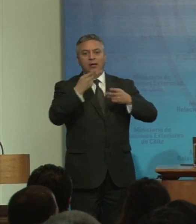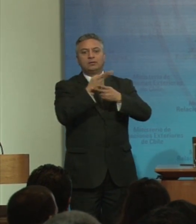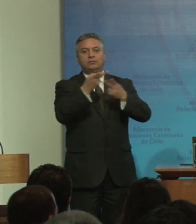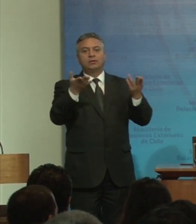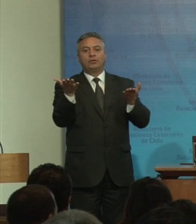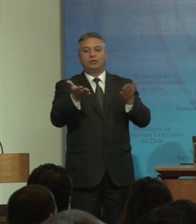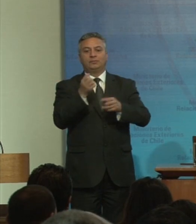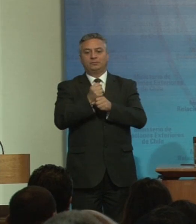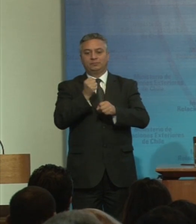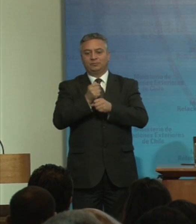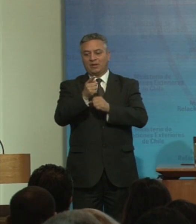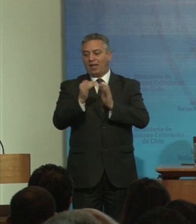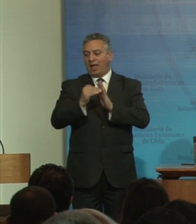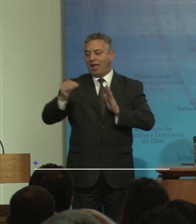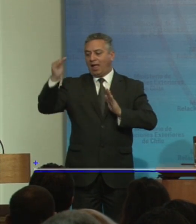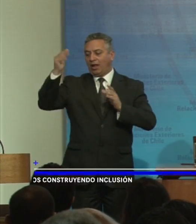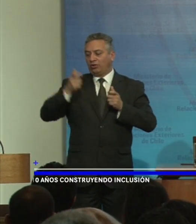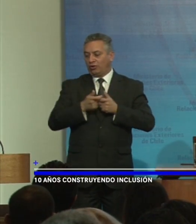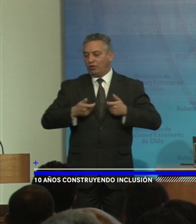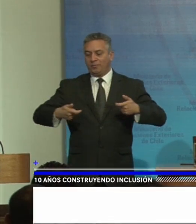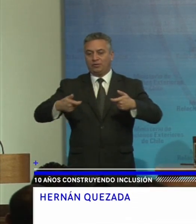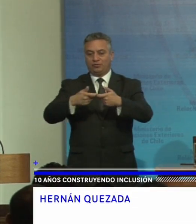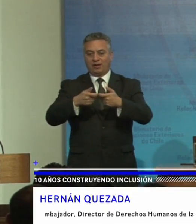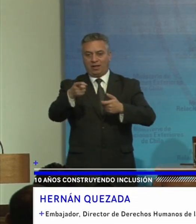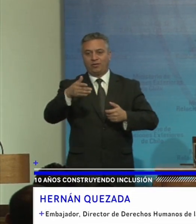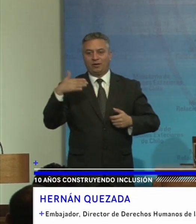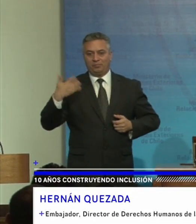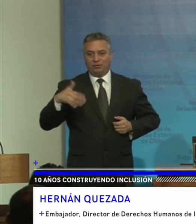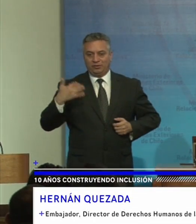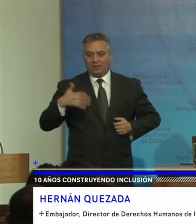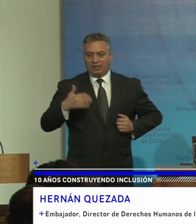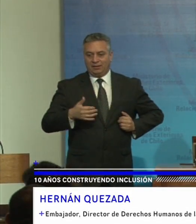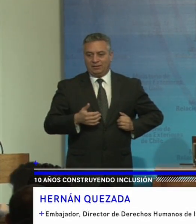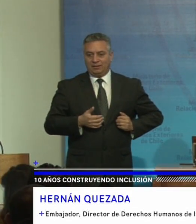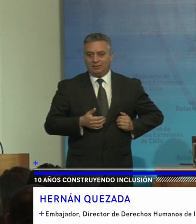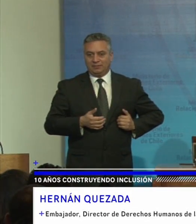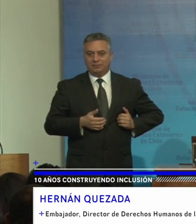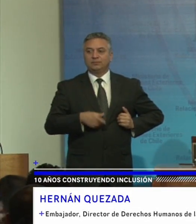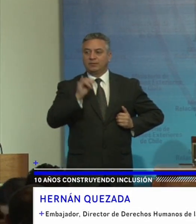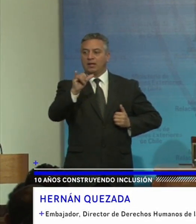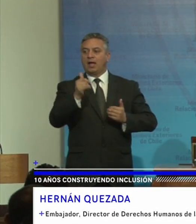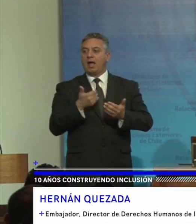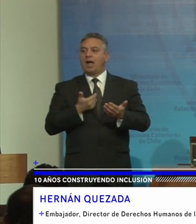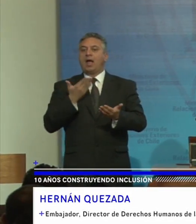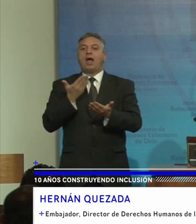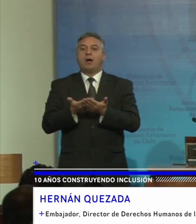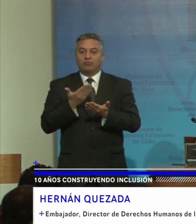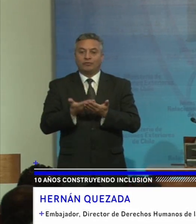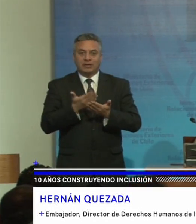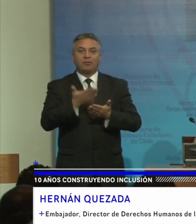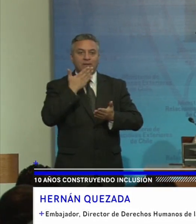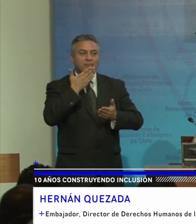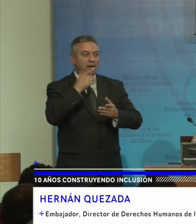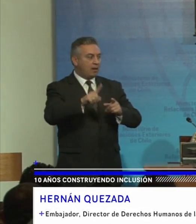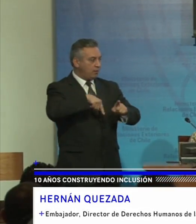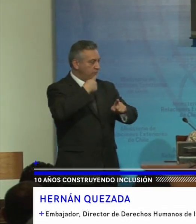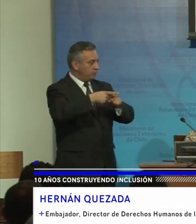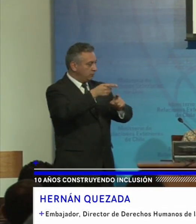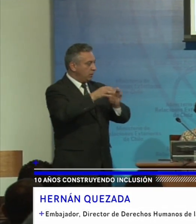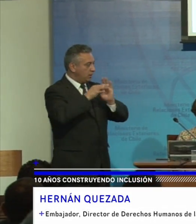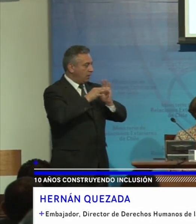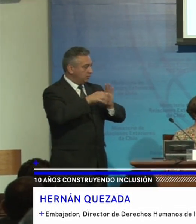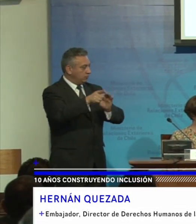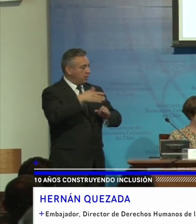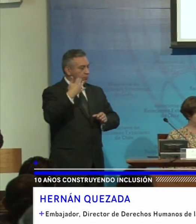regional del alto comisionado en esta importante materia y aprovechamos por cierto agradecer una vez más la